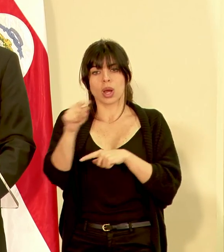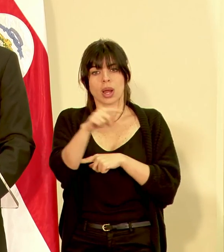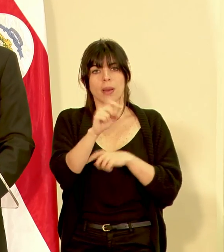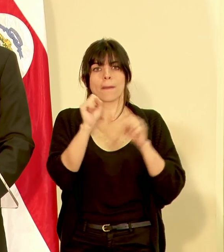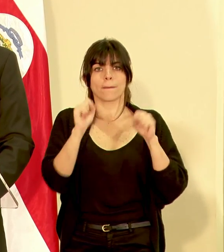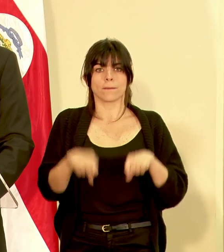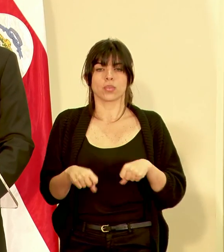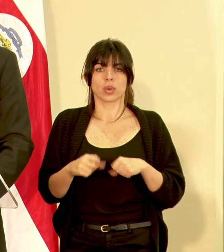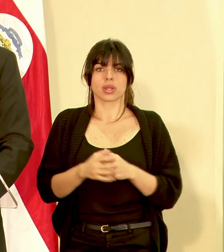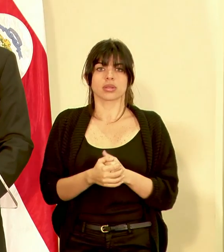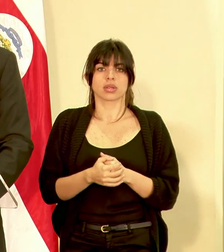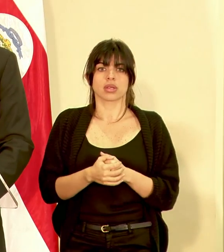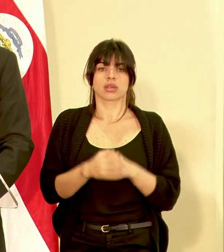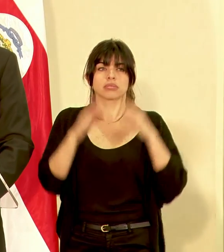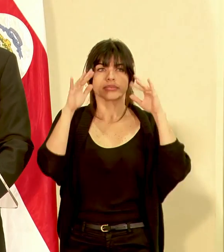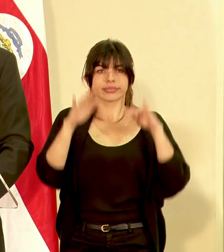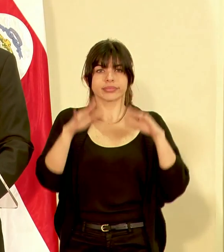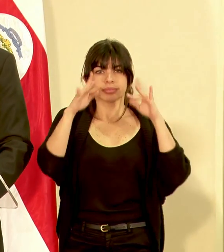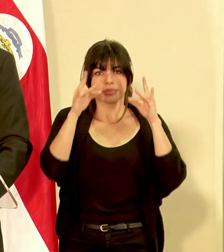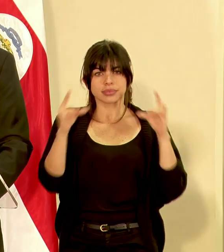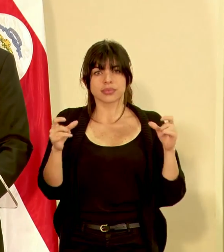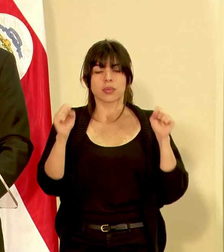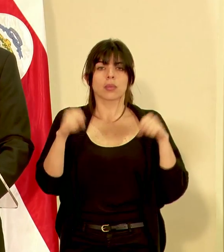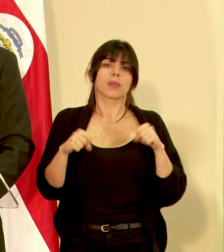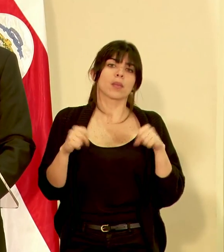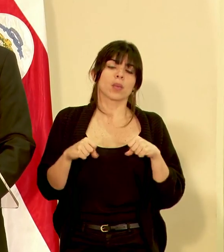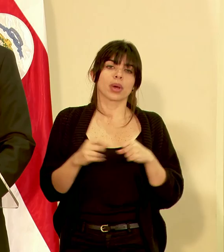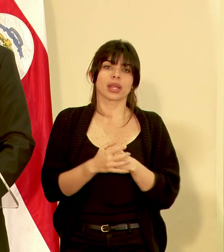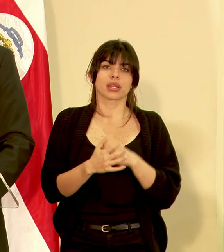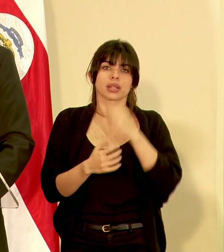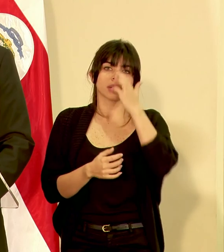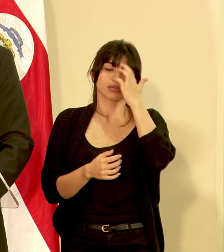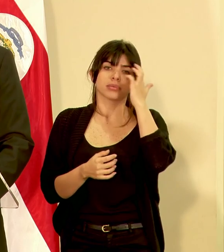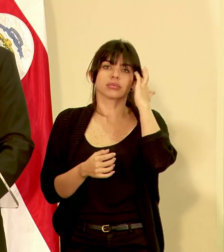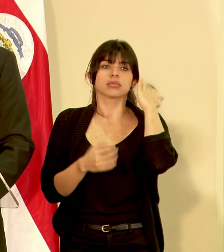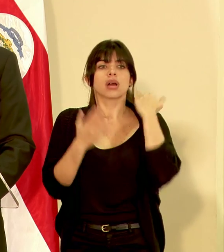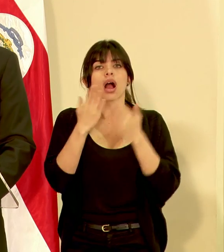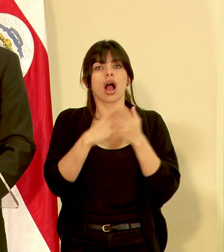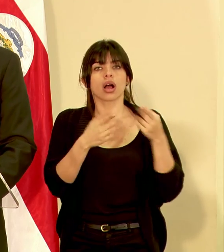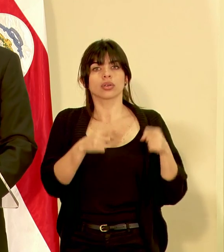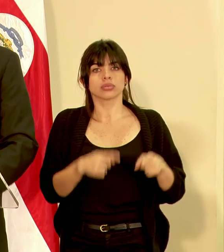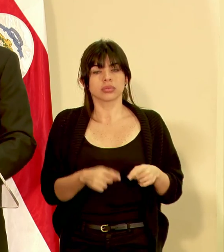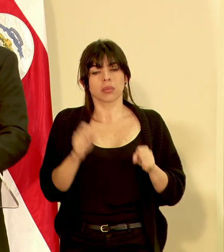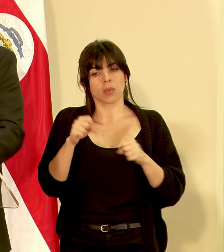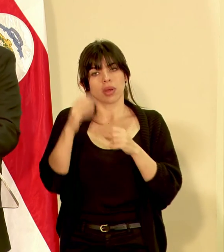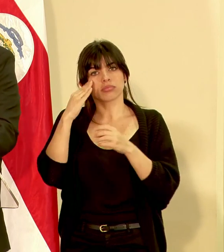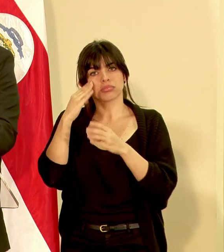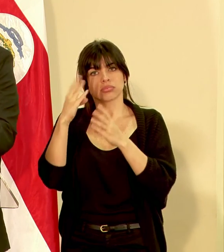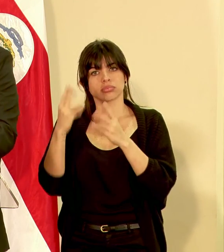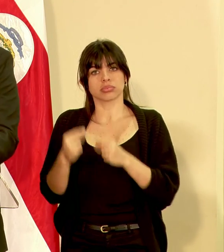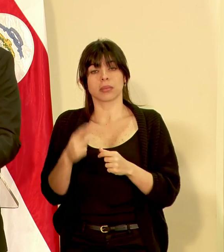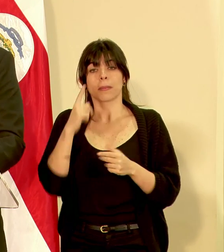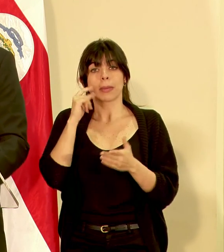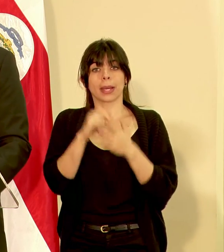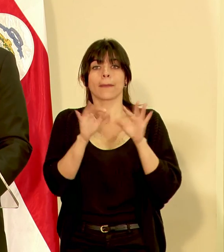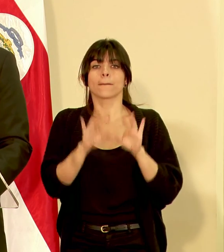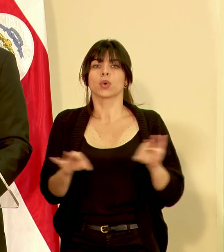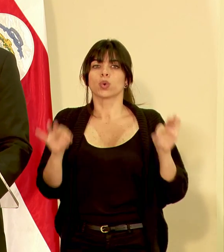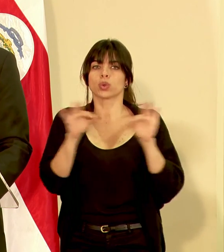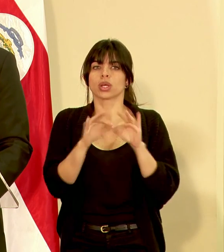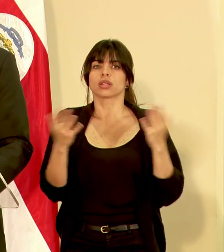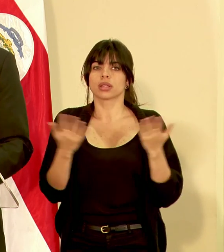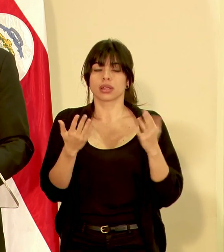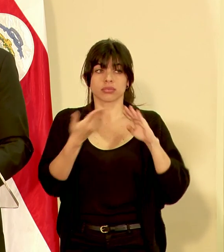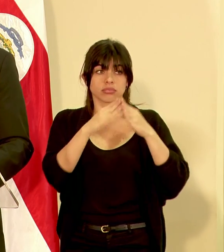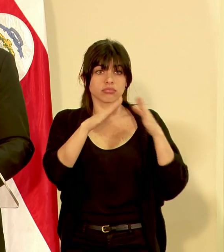estar cayendo cenizas y en los cuales se pueden derivar afectaciones y para esto pues es necesario que la